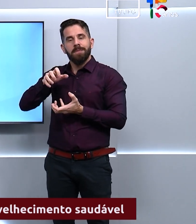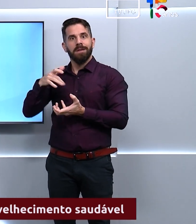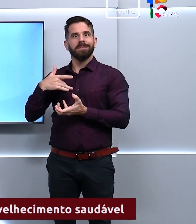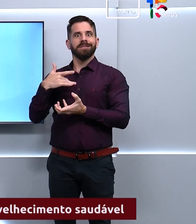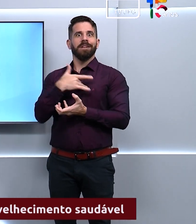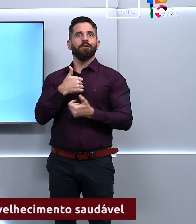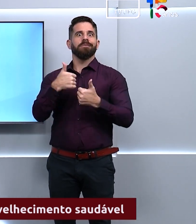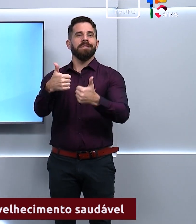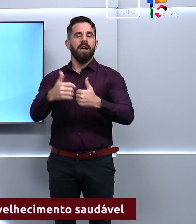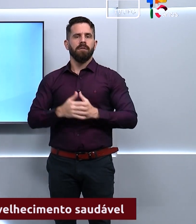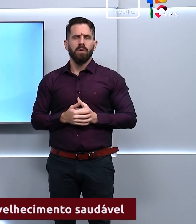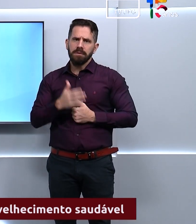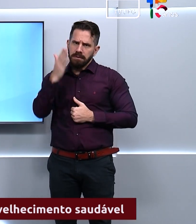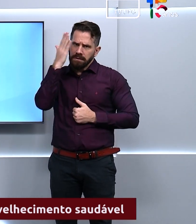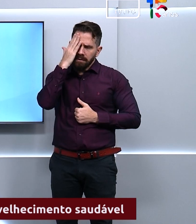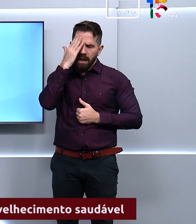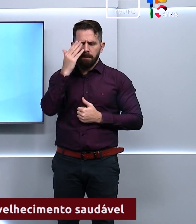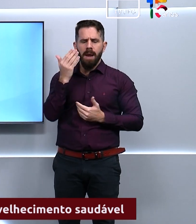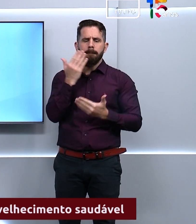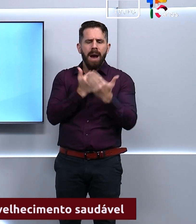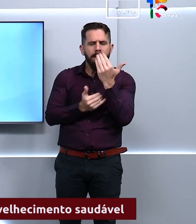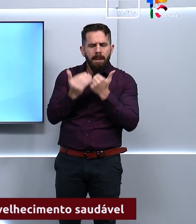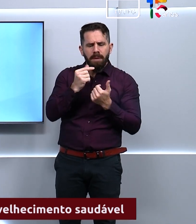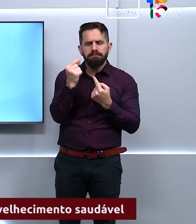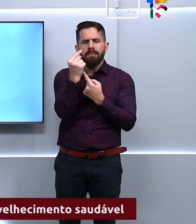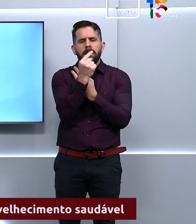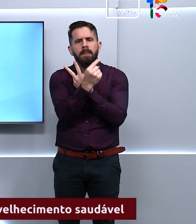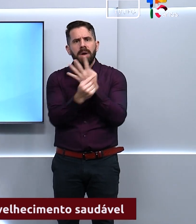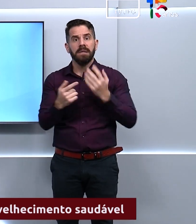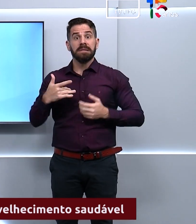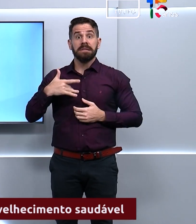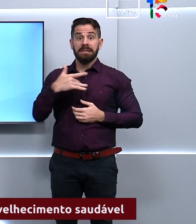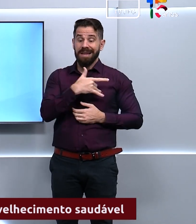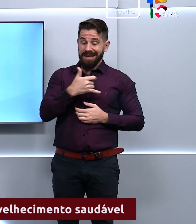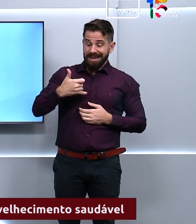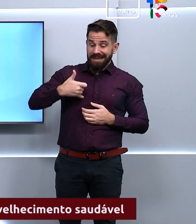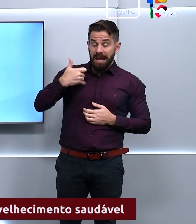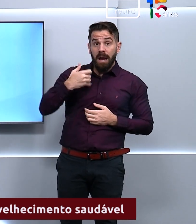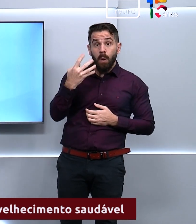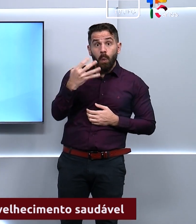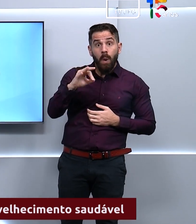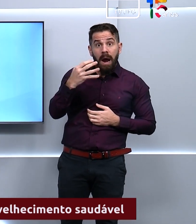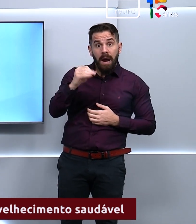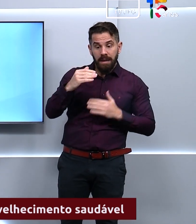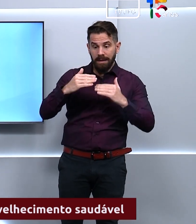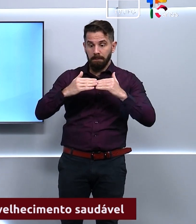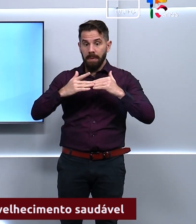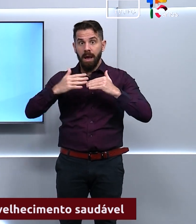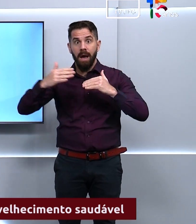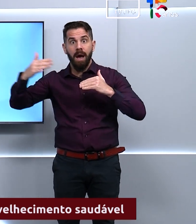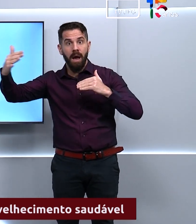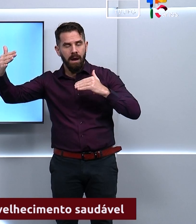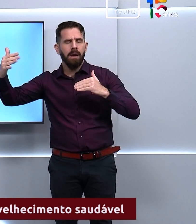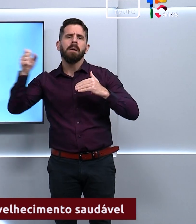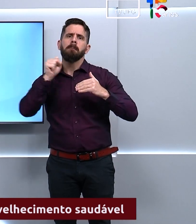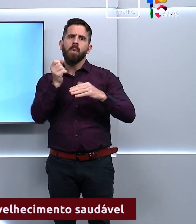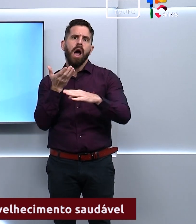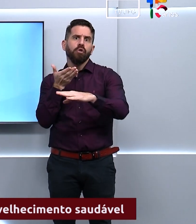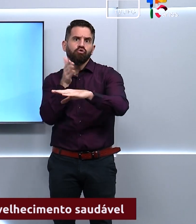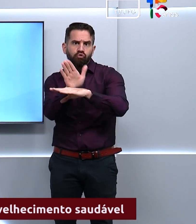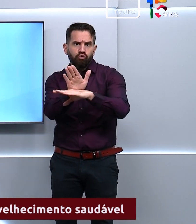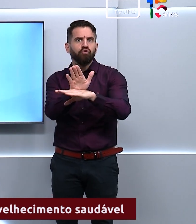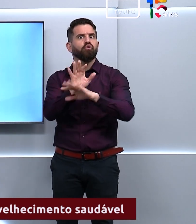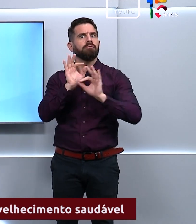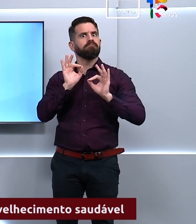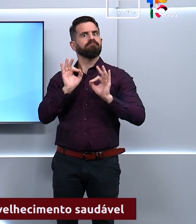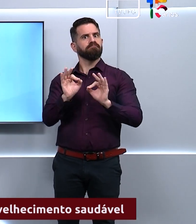Você sabia que manter uma dieta mais saudável a partir dos 40 anos pode ajudar você a envelhecer de uma forma bem mais saudável?